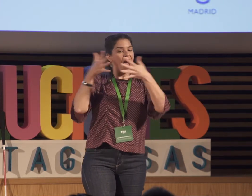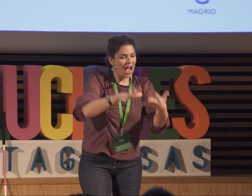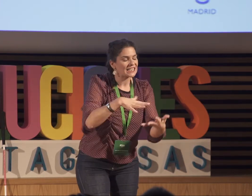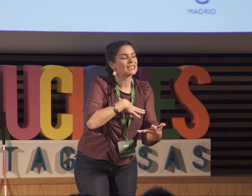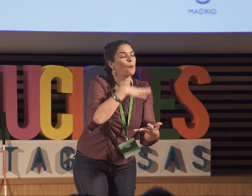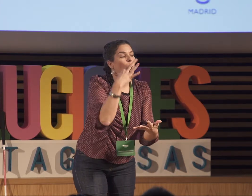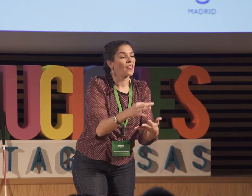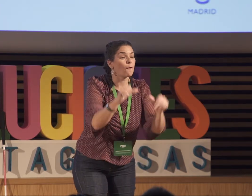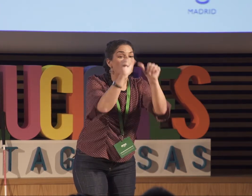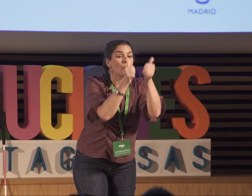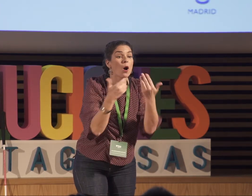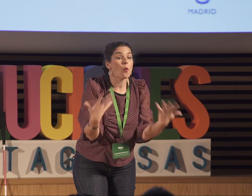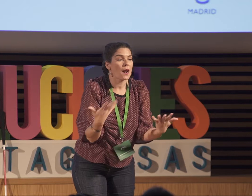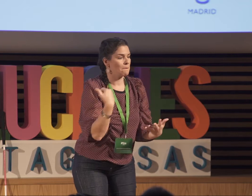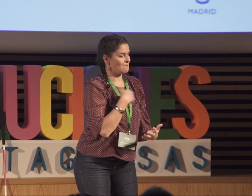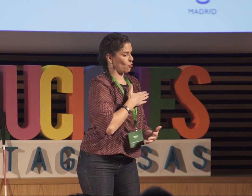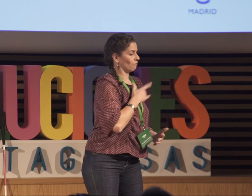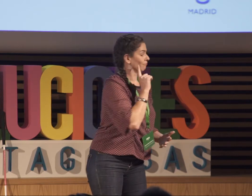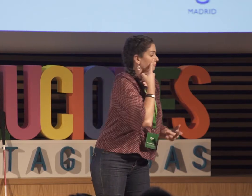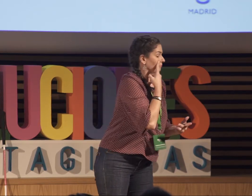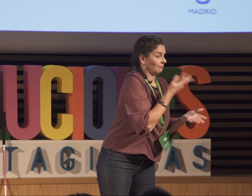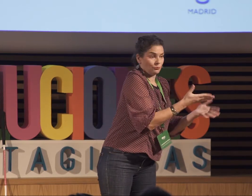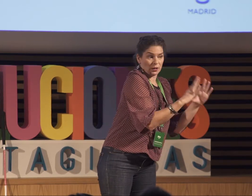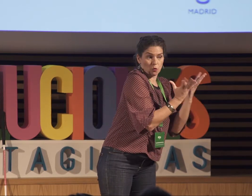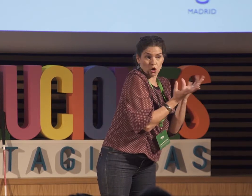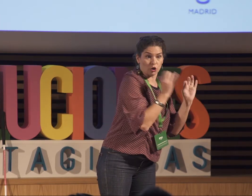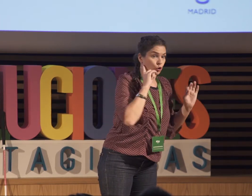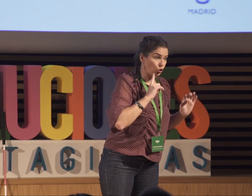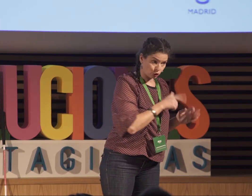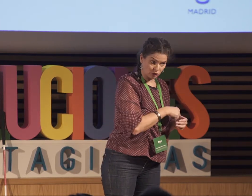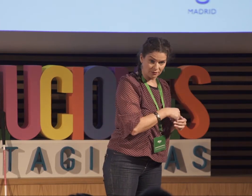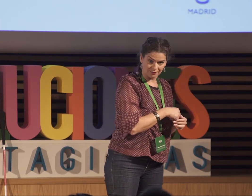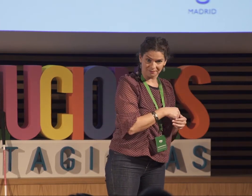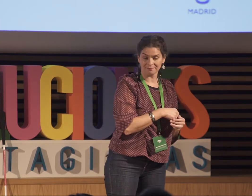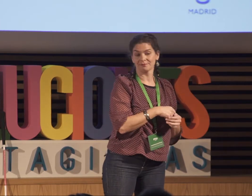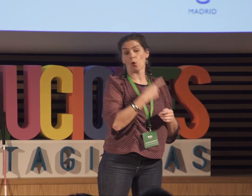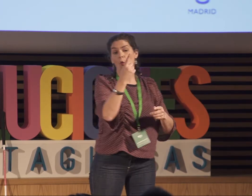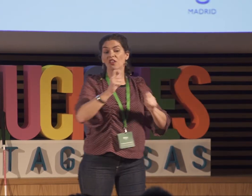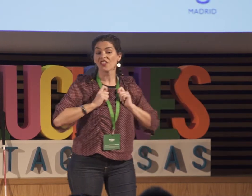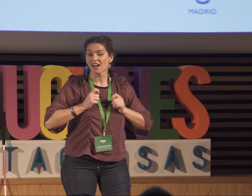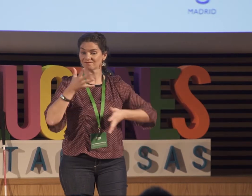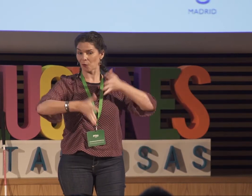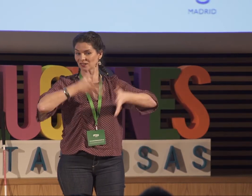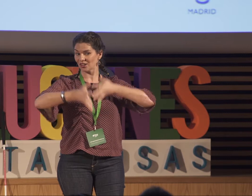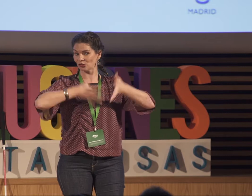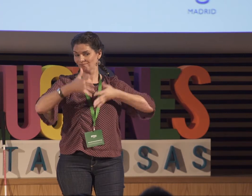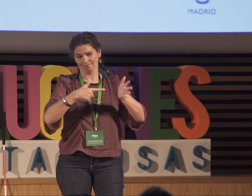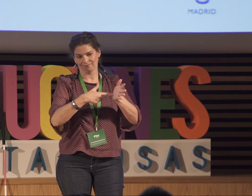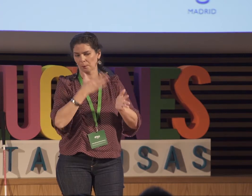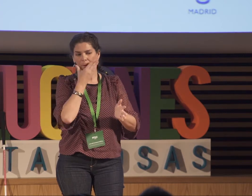esas ilusiones que podía llevarlas a cabo porque me encontré con una persona sorda dentro de esta comunidad que me enseñó a